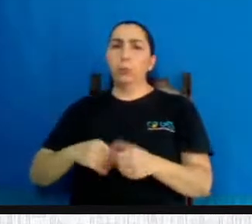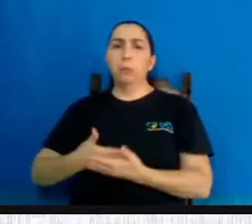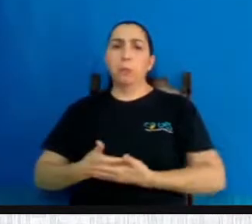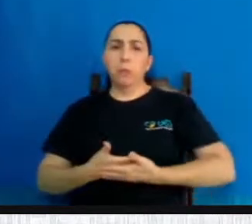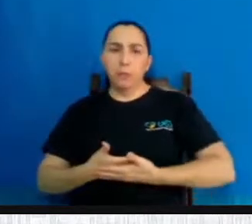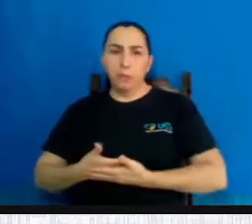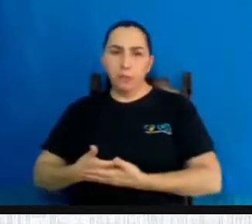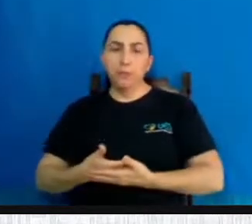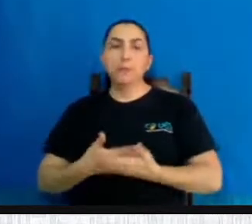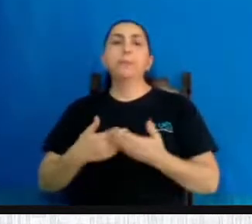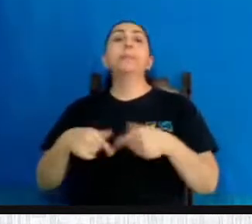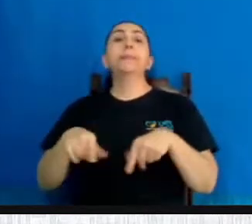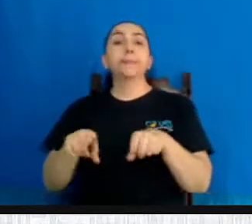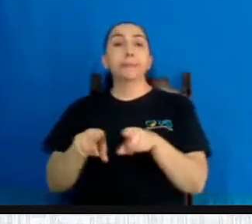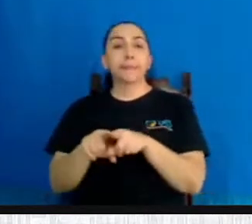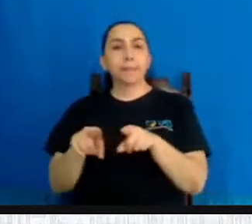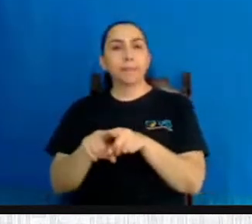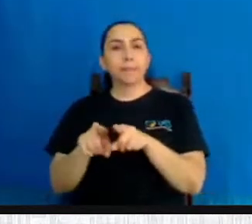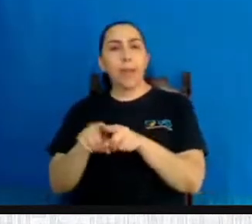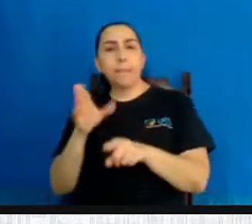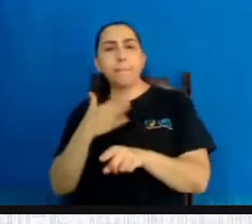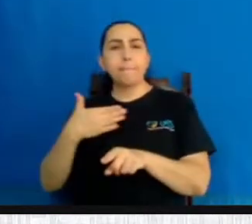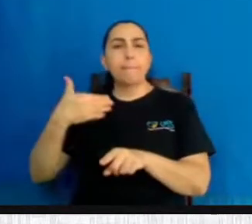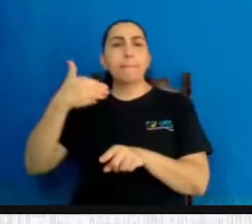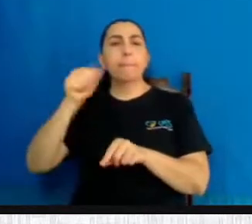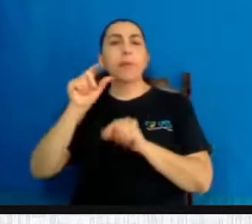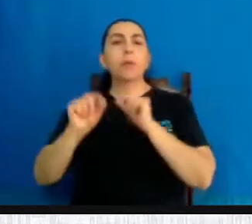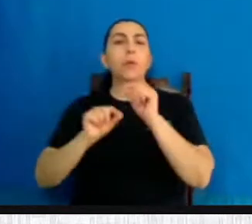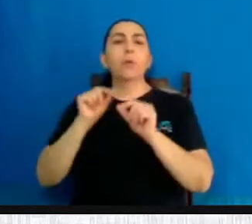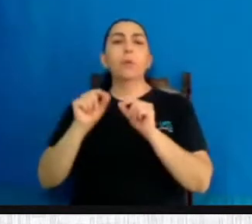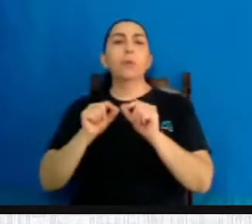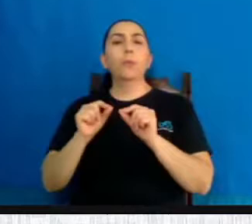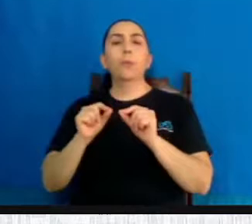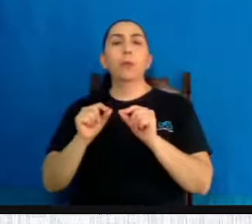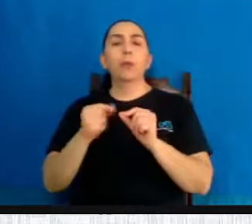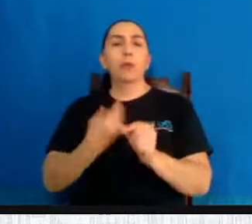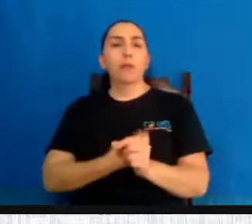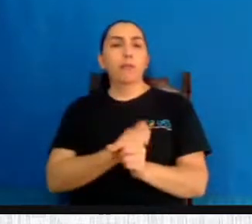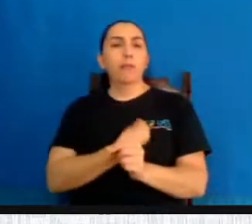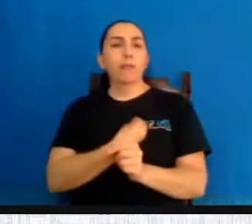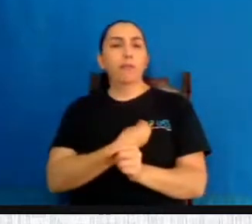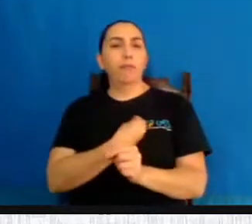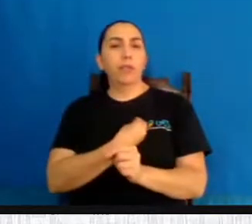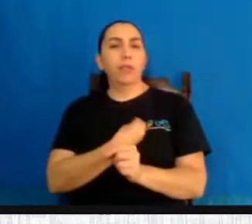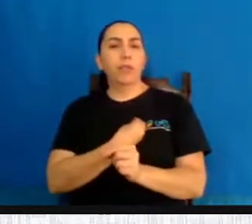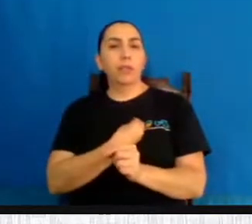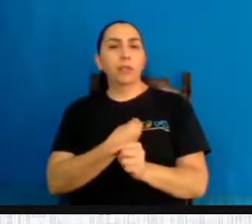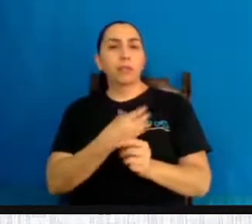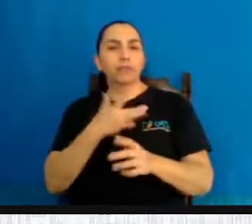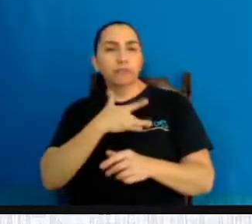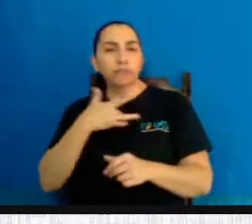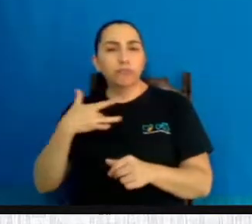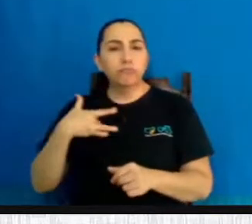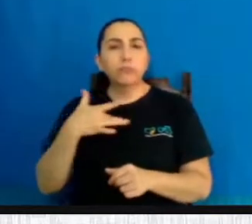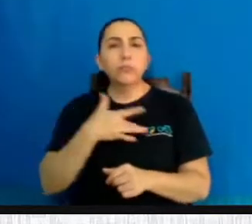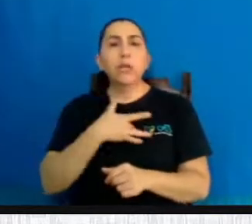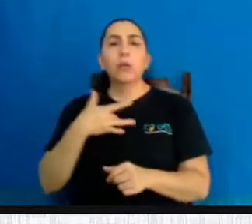enfim, eu acho que a melhor solução é investirmos na vida, na saúde das mulheres,